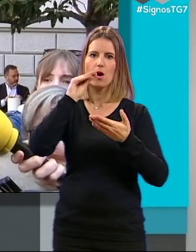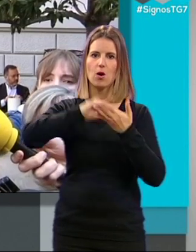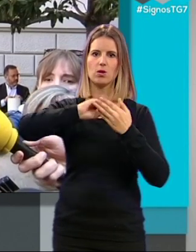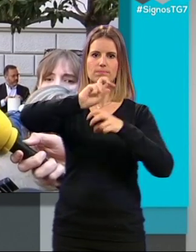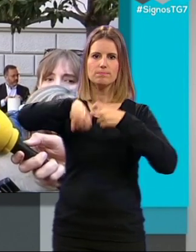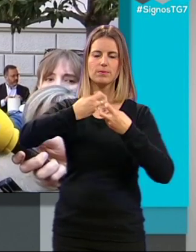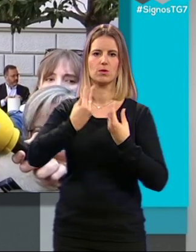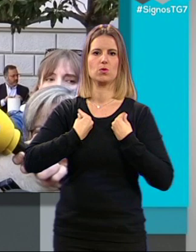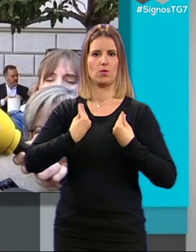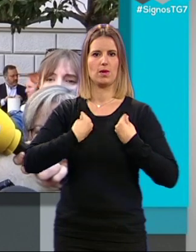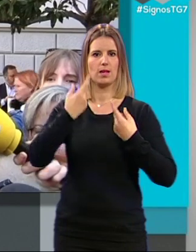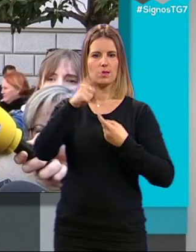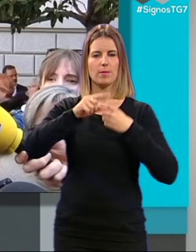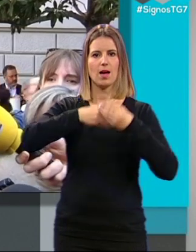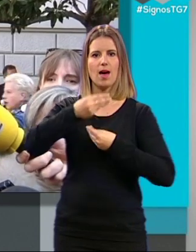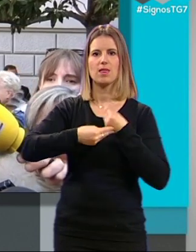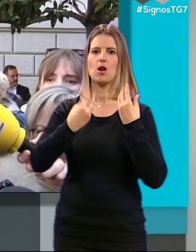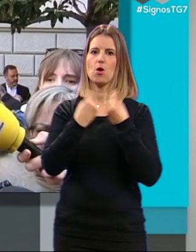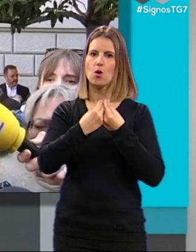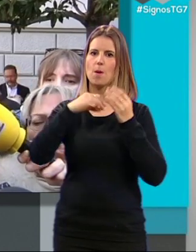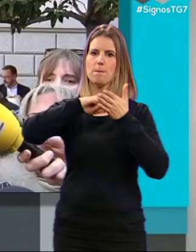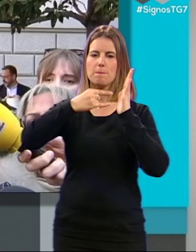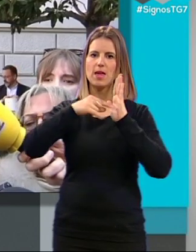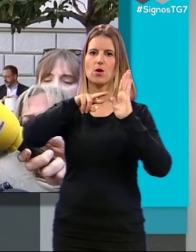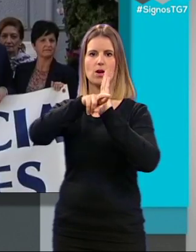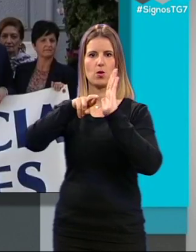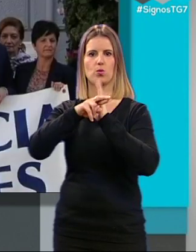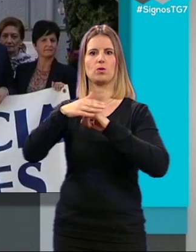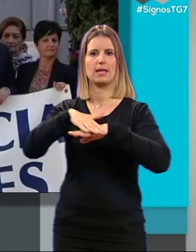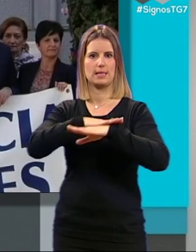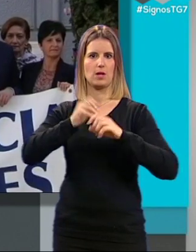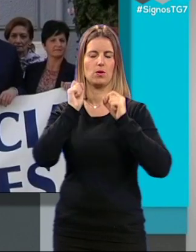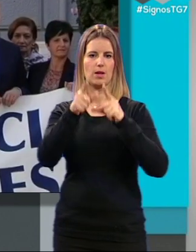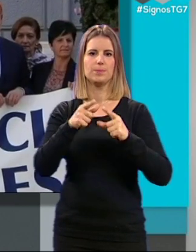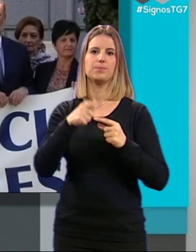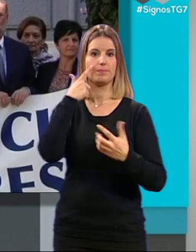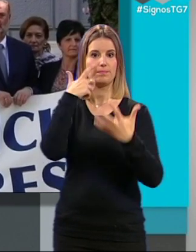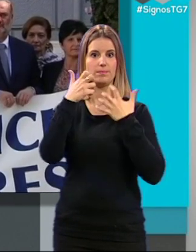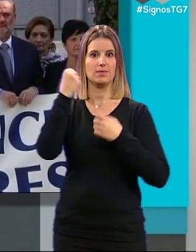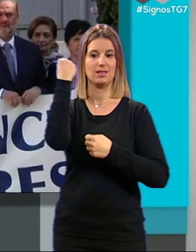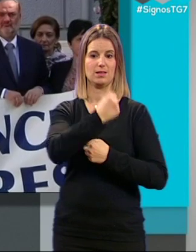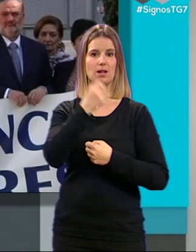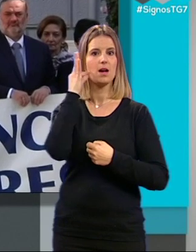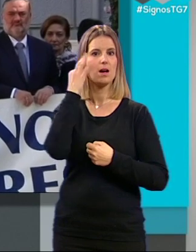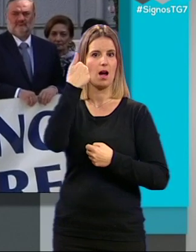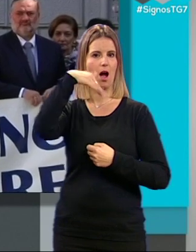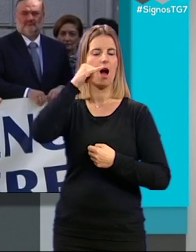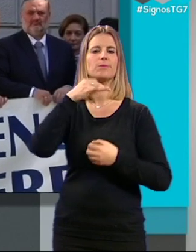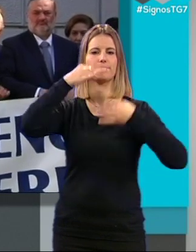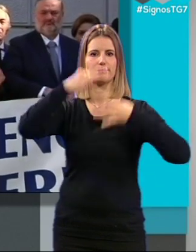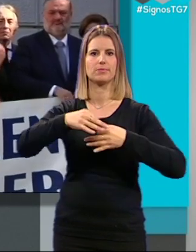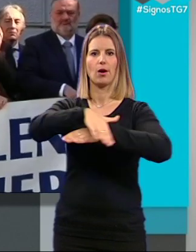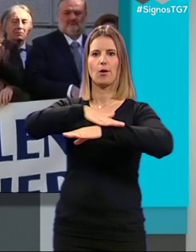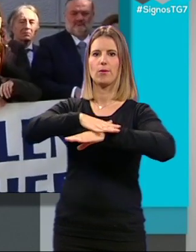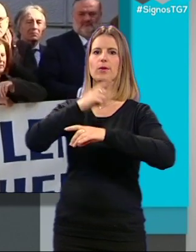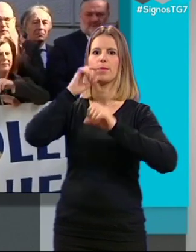y, sobre todo, también hacerlo con medios, desde los medios del Estado. Cabe destacar que el asesinato de Ana ha sido confirmado por el Gobierno